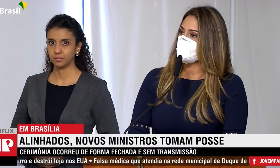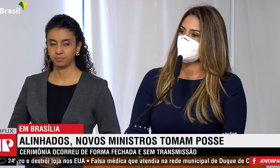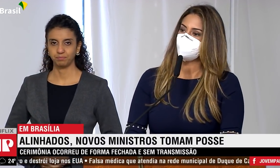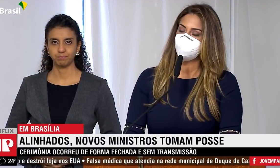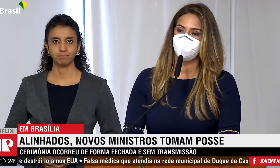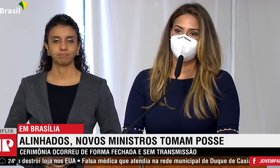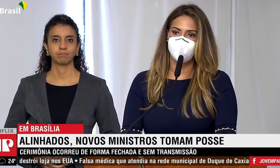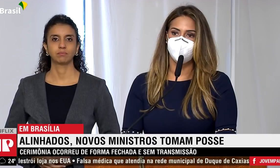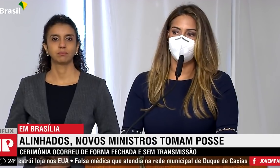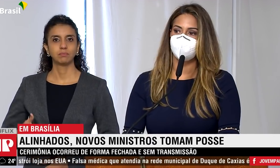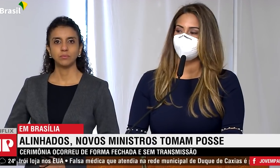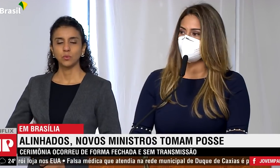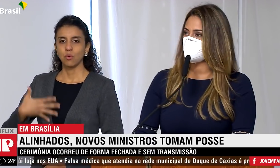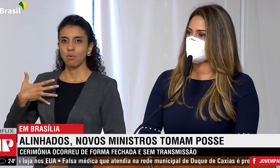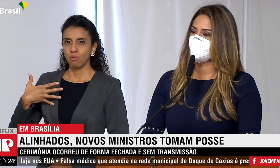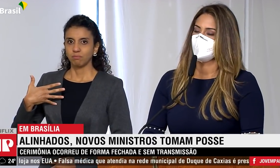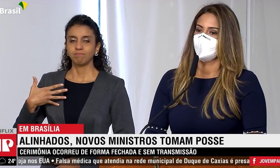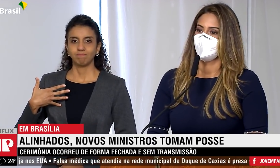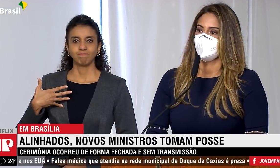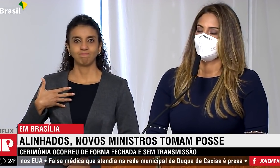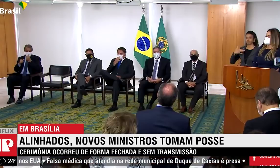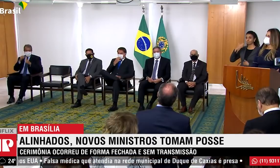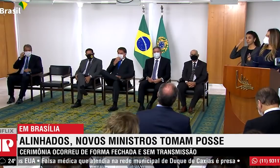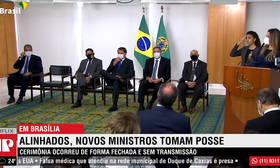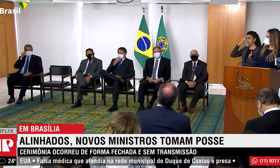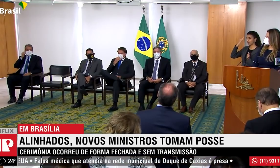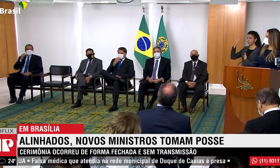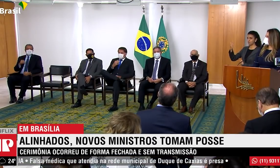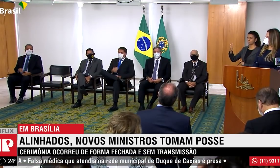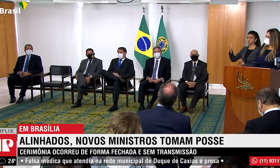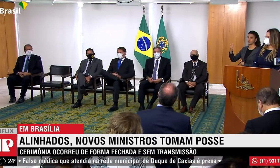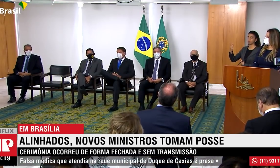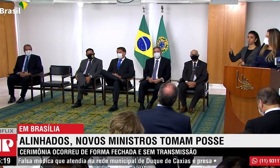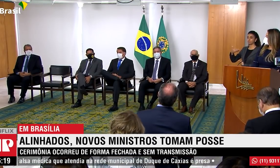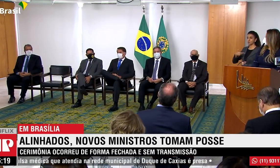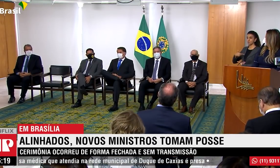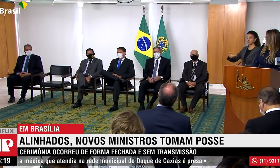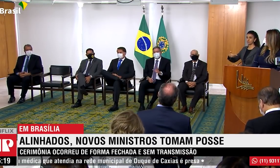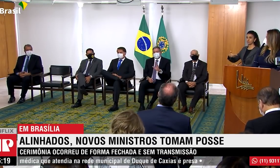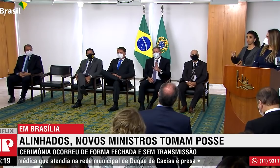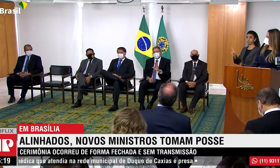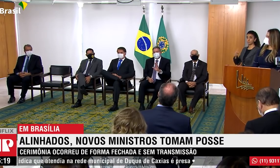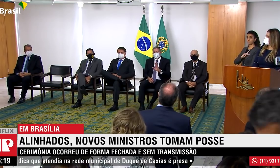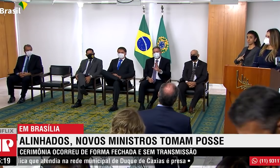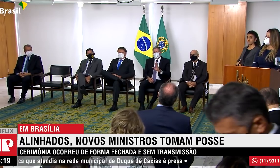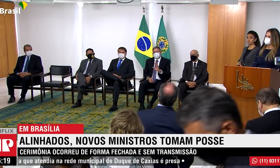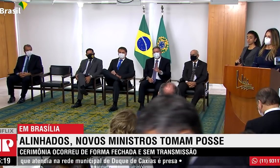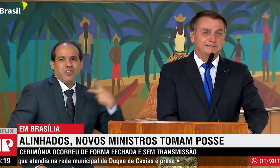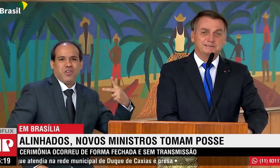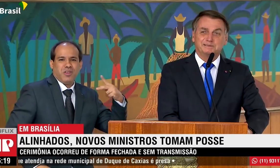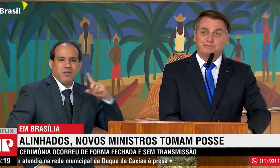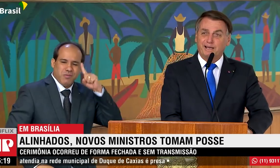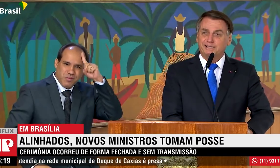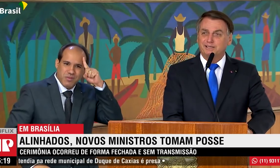audiência e sem transmissão. Nos discursos, os representantes do governo federal convergiram nas falas sobre a pandemia.